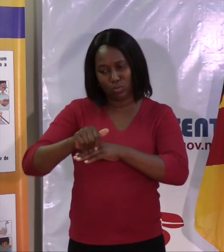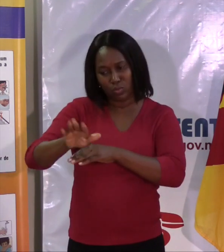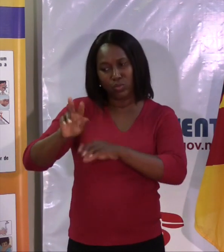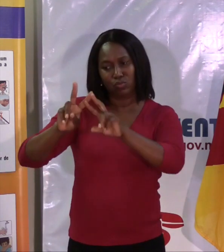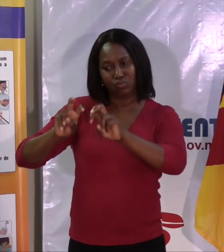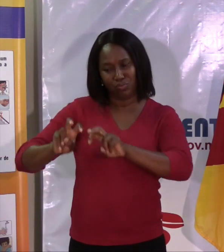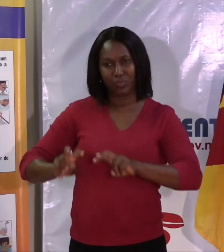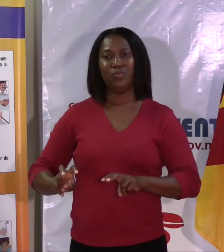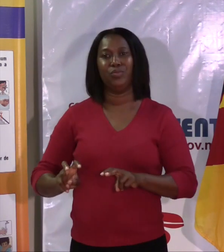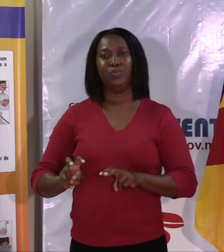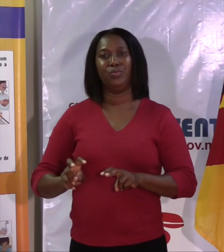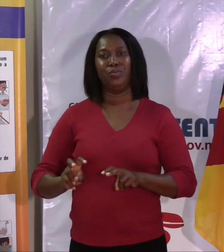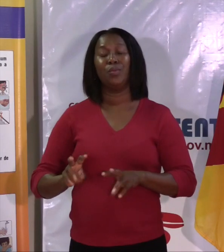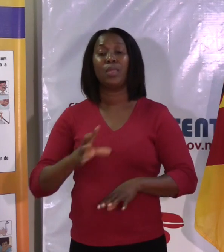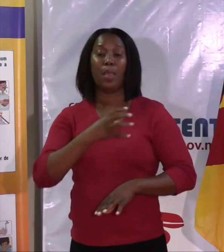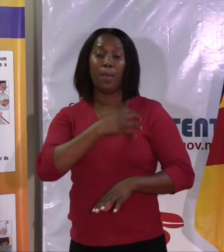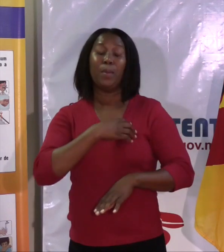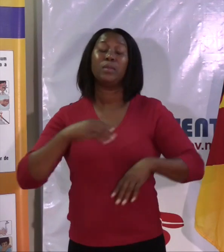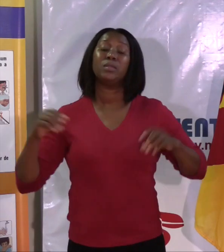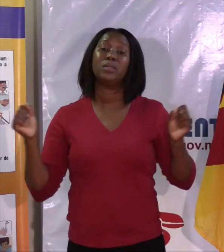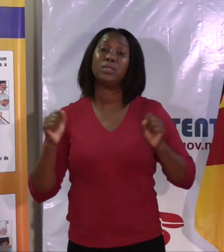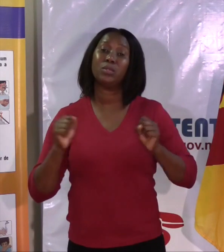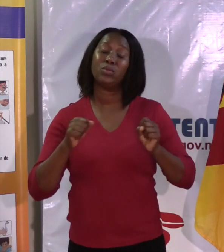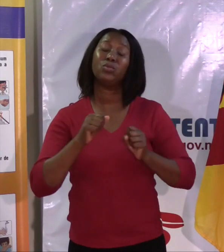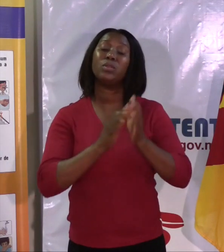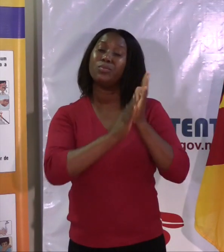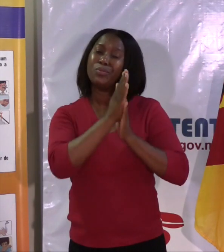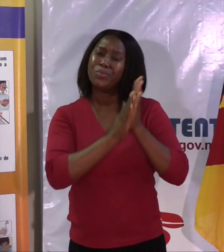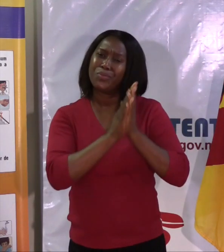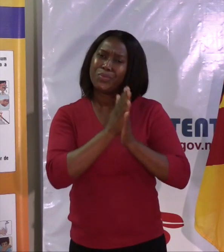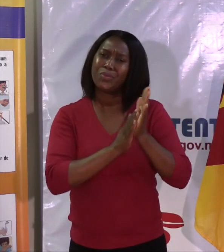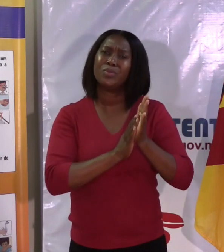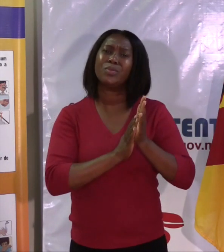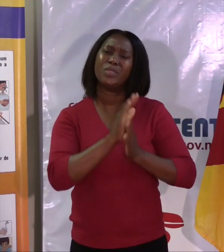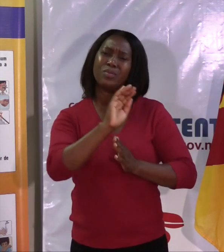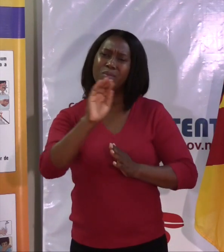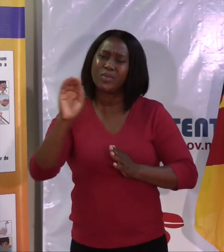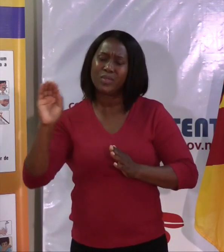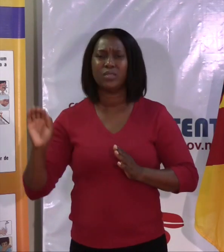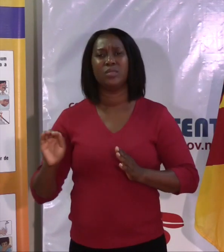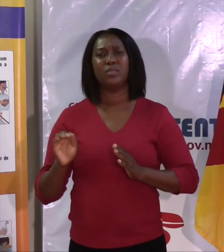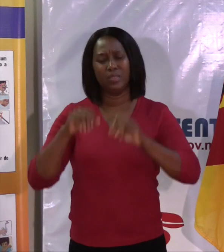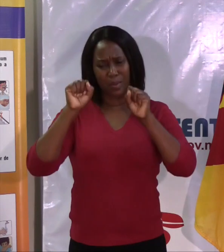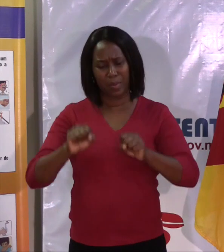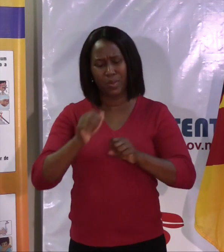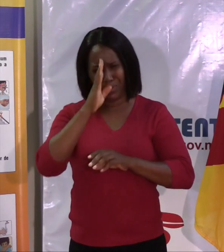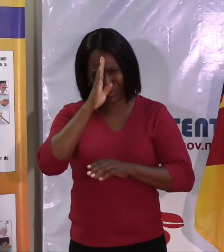esta ocasião para, uma vez mais, retirar o cumprimento rigoroso das medidas de prevenção,